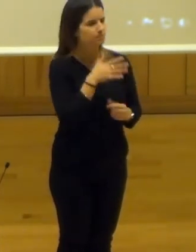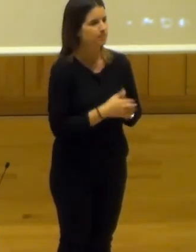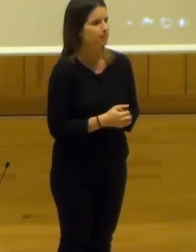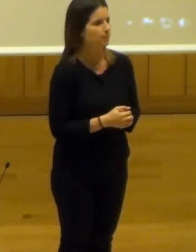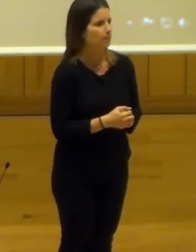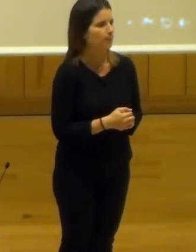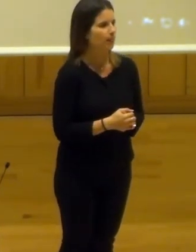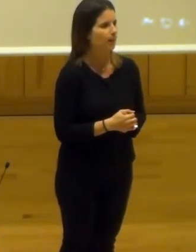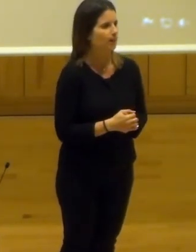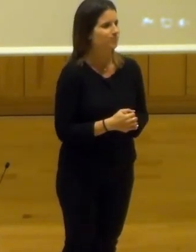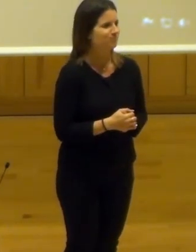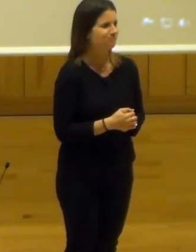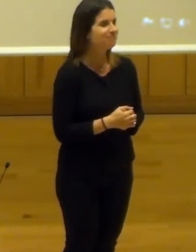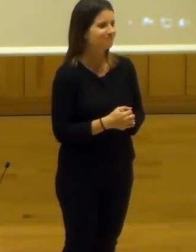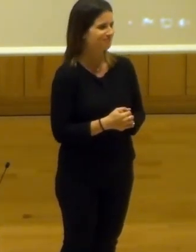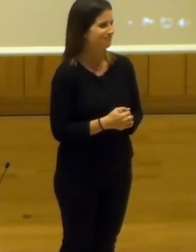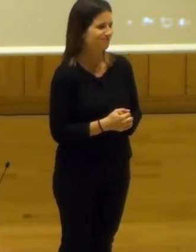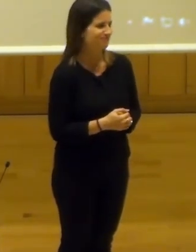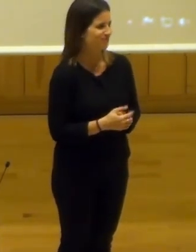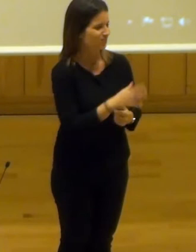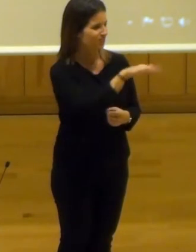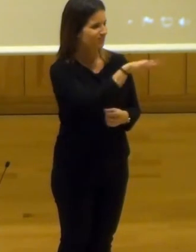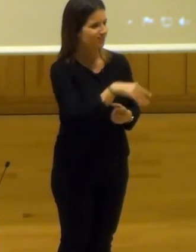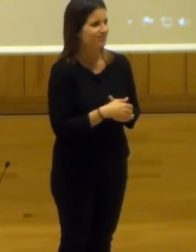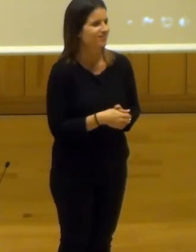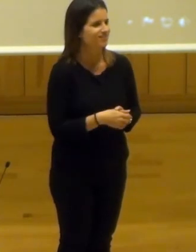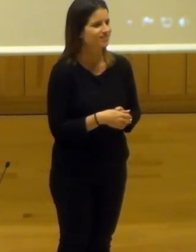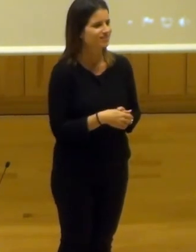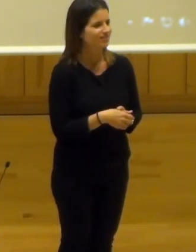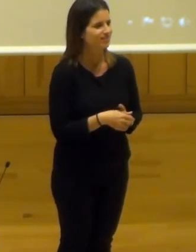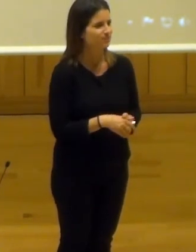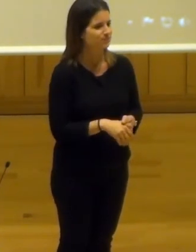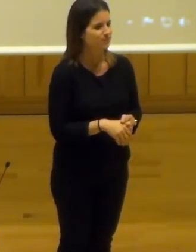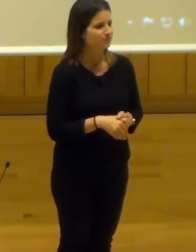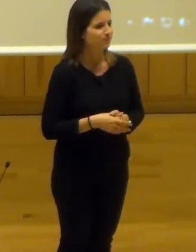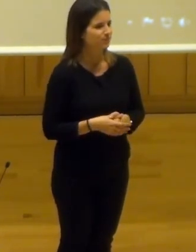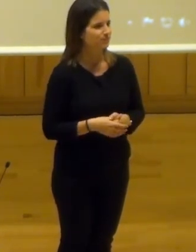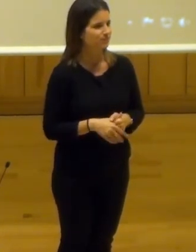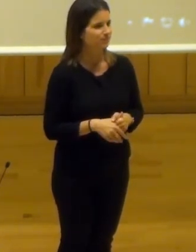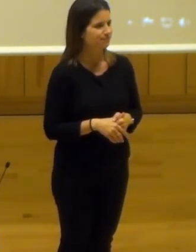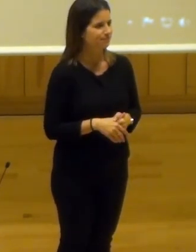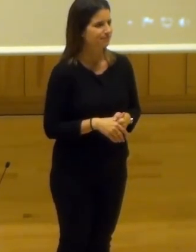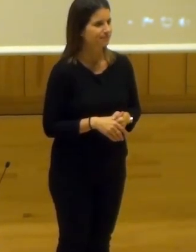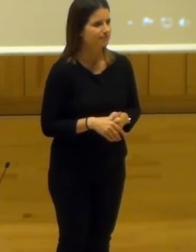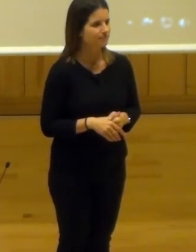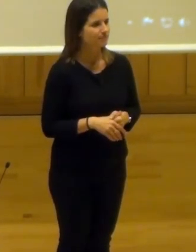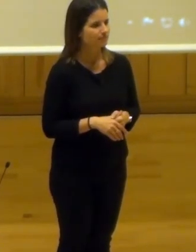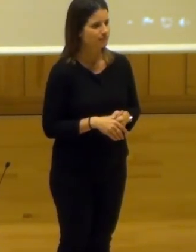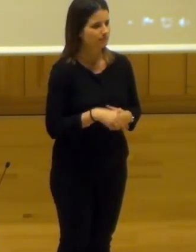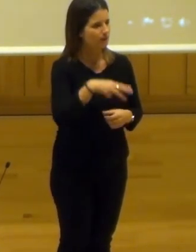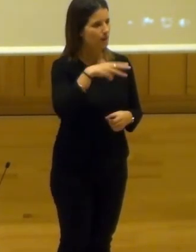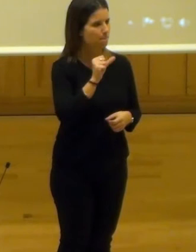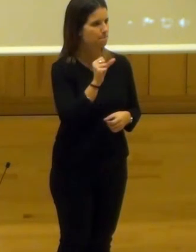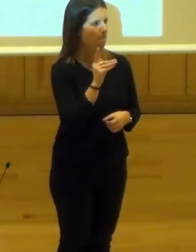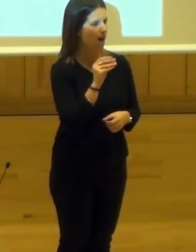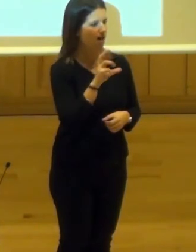La Madraza, Centro